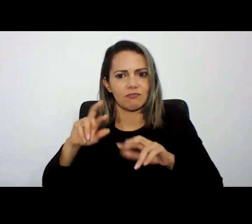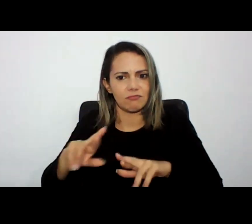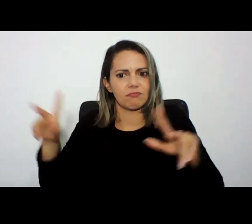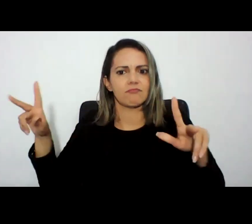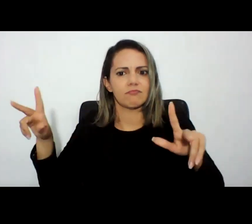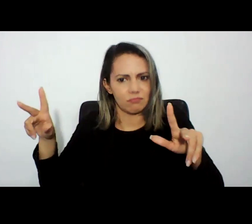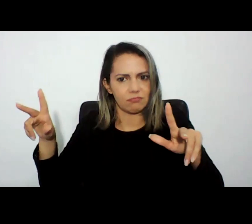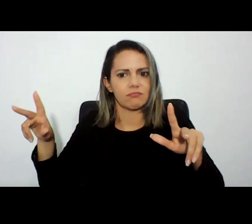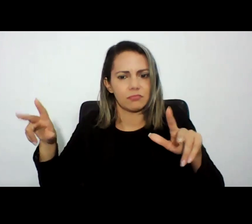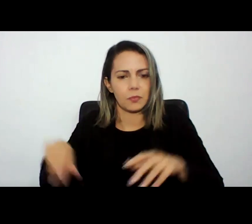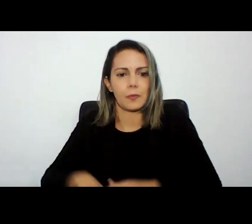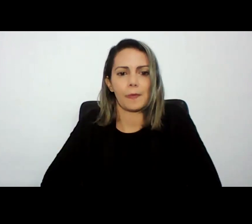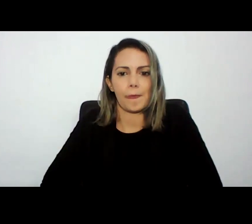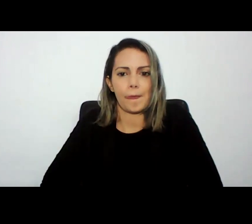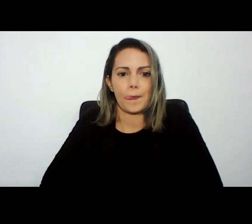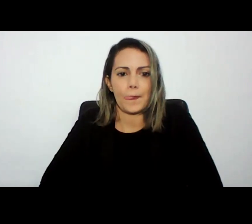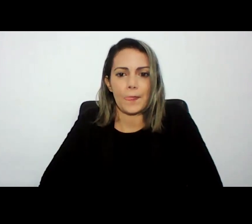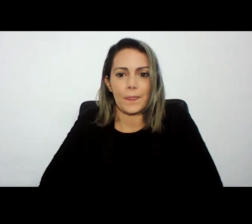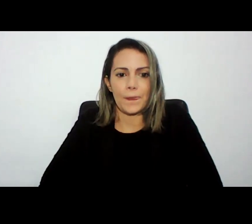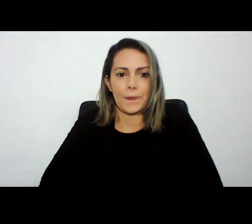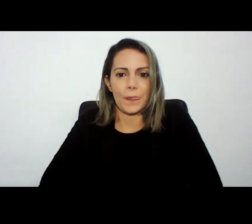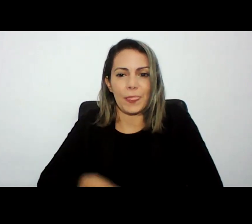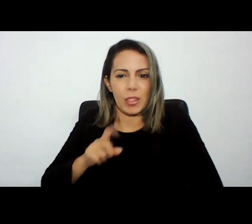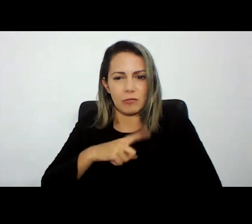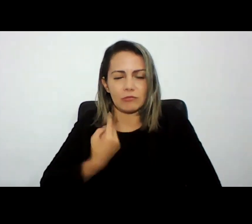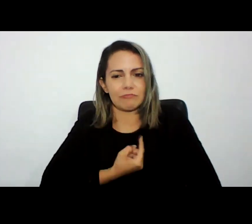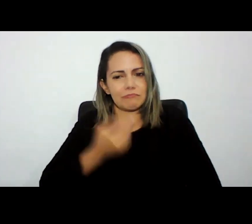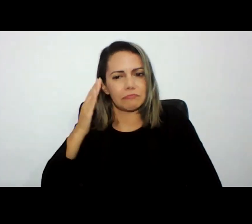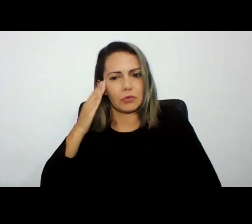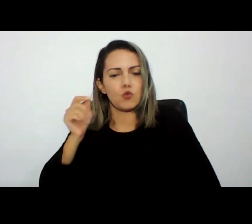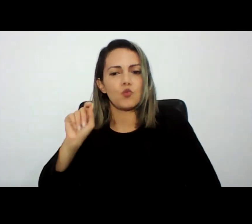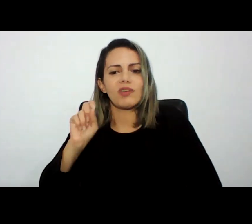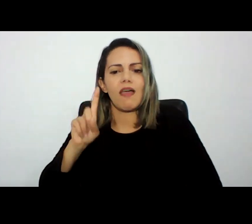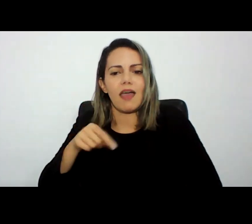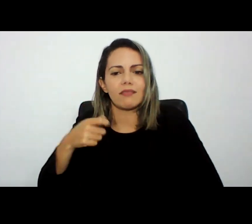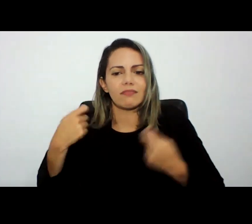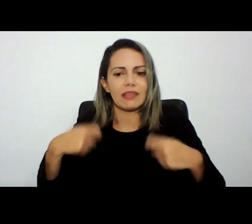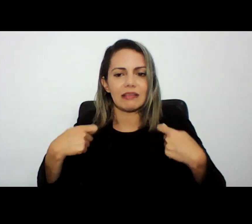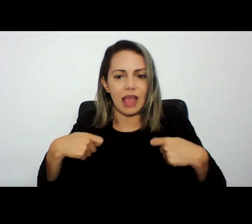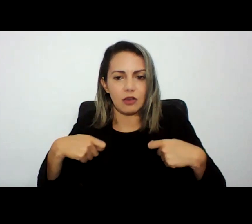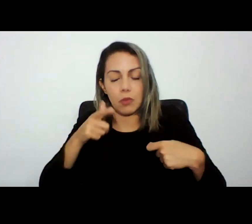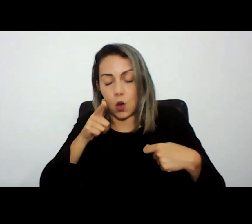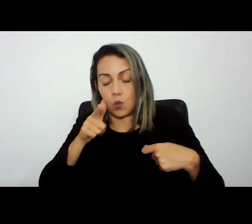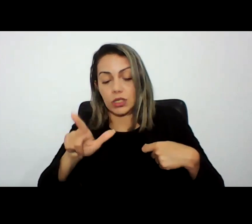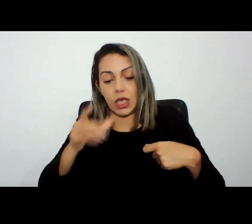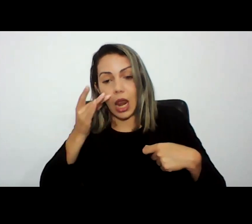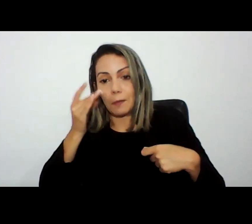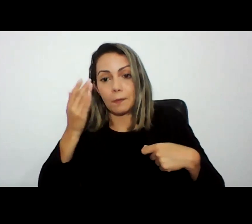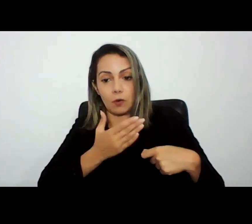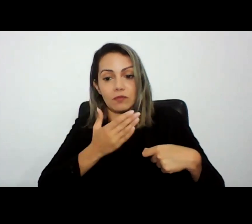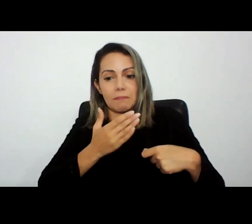profundamente tanto no nosso entendimento do que é necessário para a gente chegar naquela evidência quanto